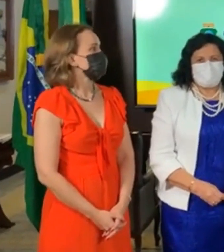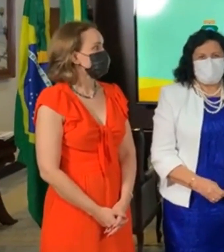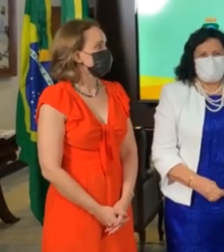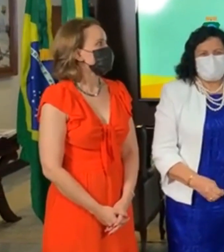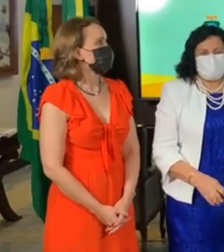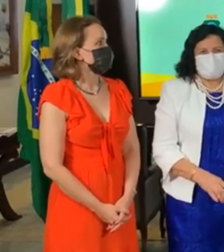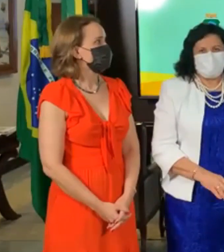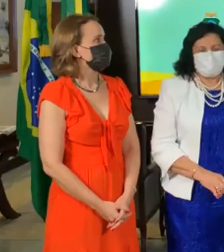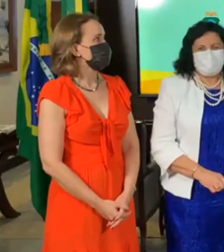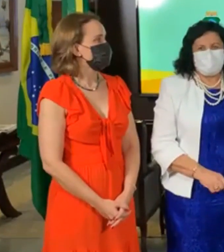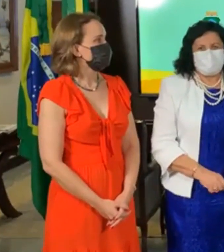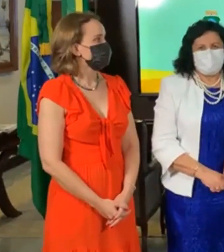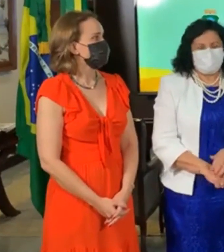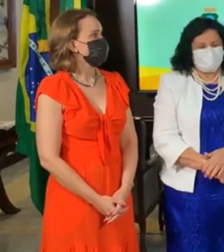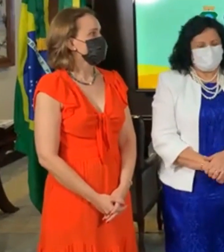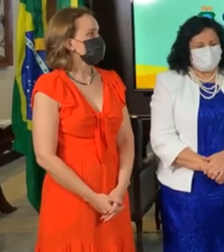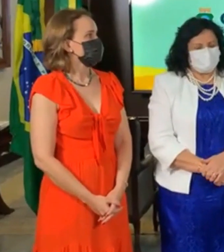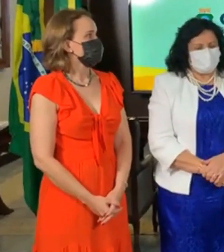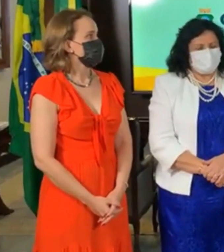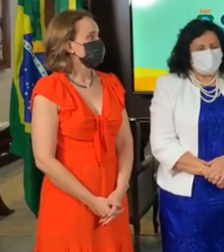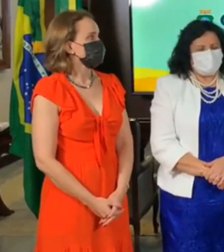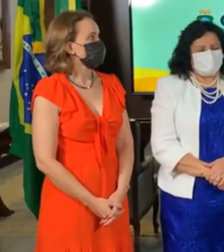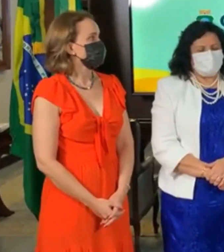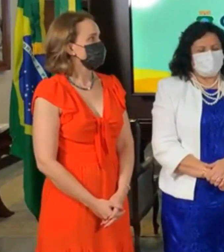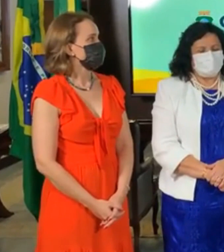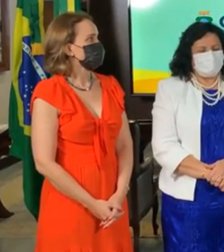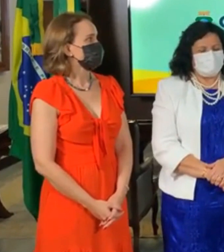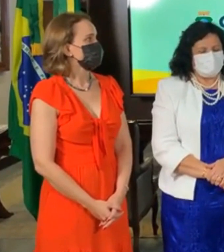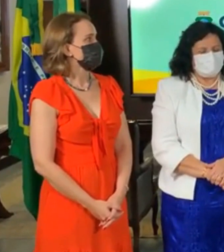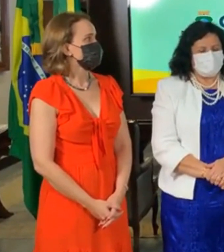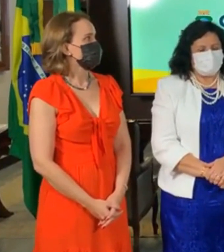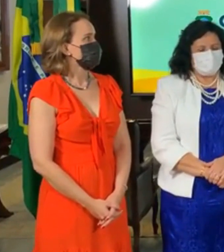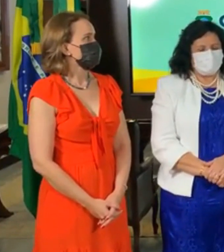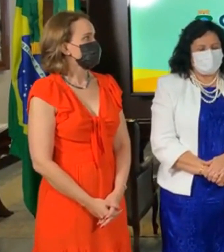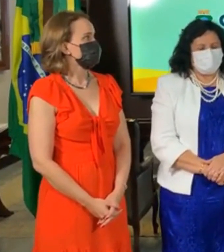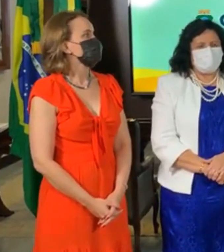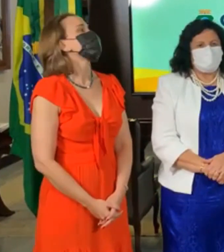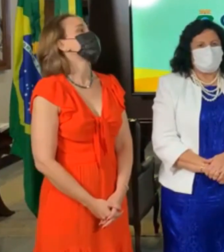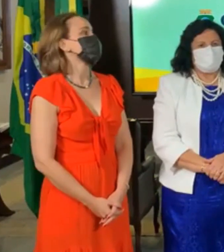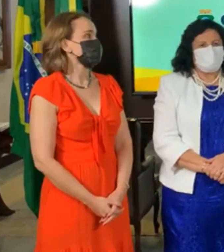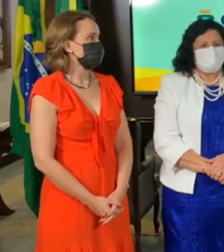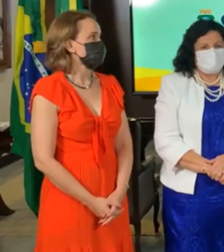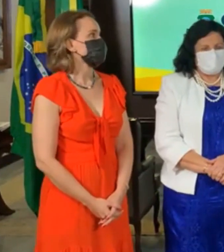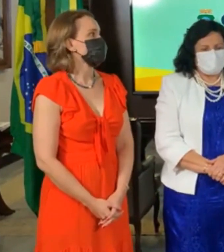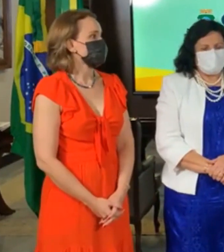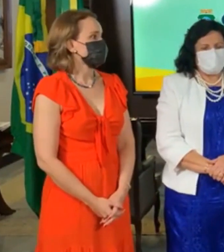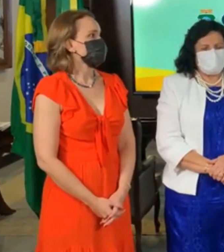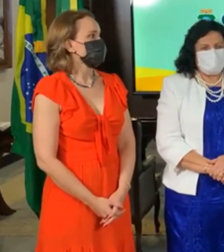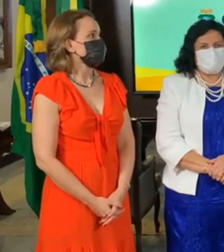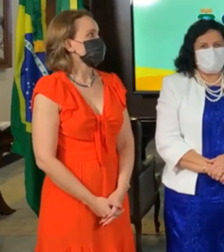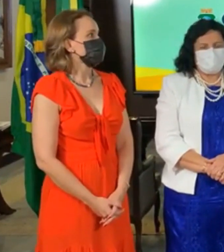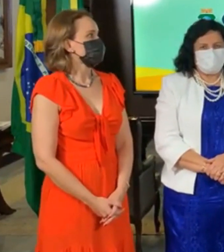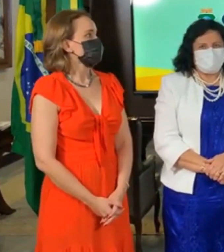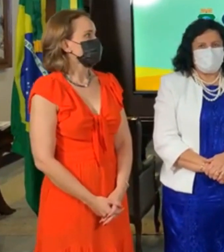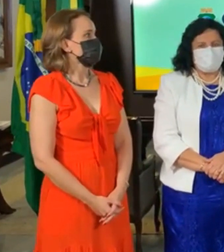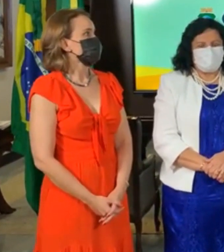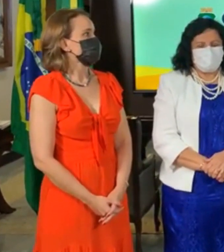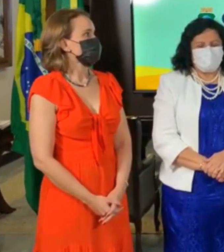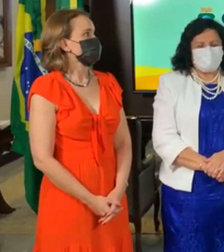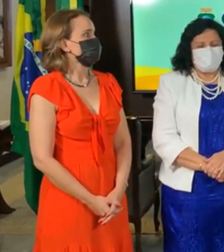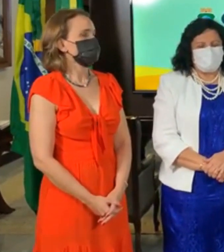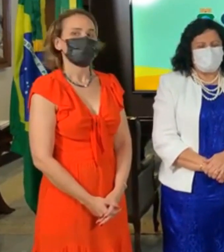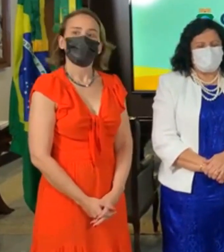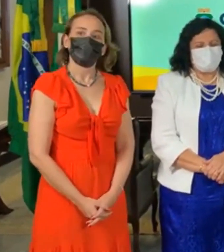,00, quem tem dívidas com DETRAN, está com R$.600,00 de 80%, ele é perdoado. Então,